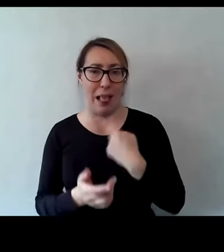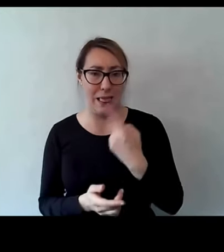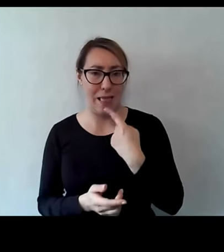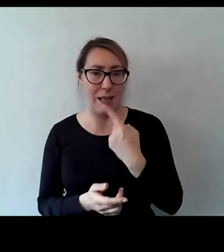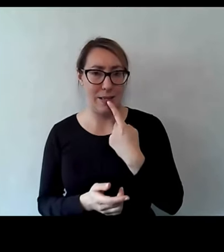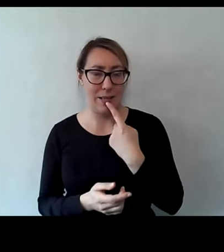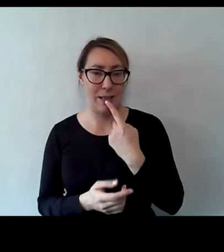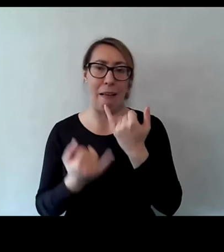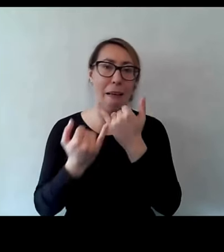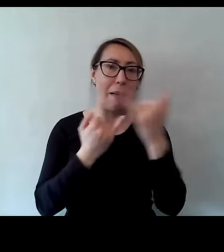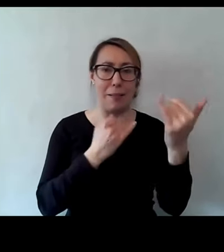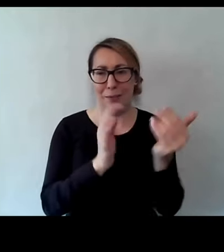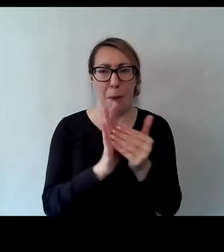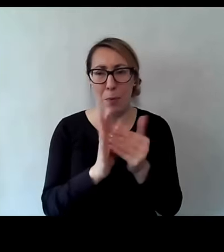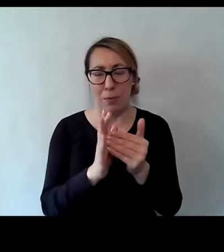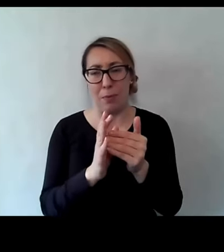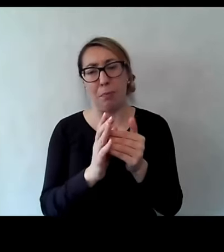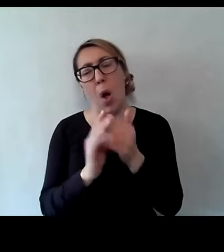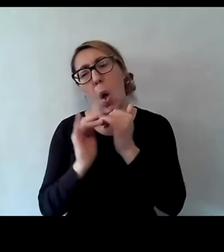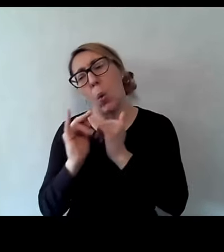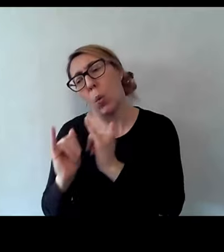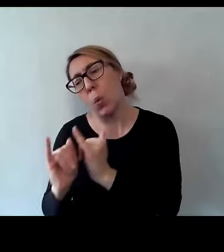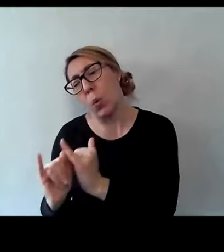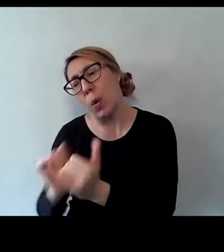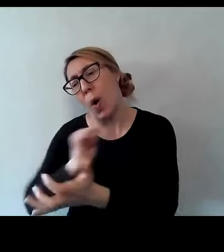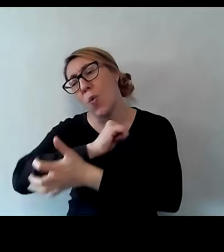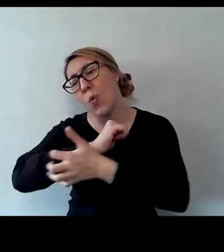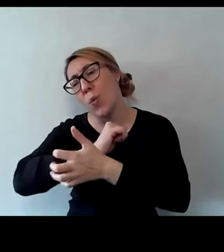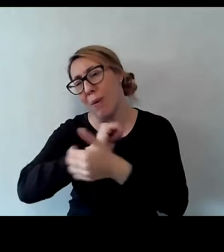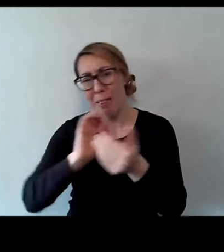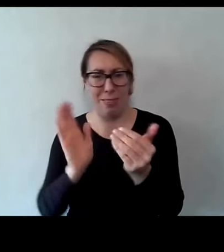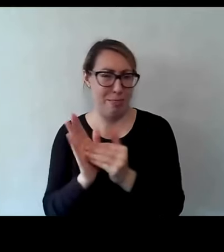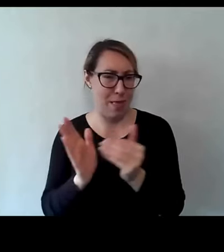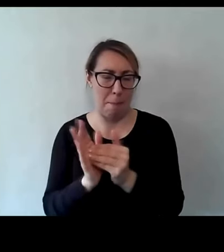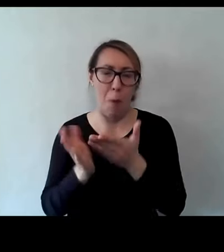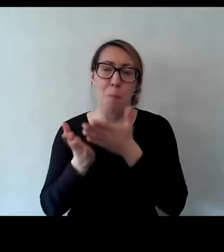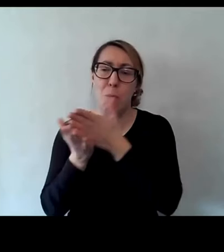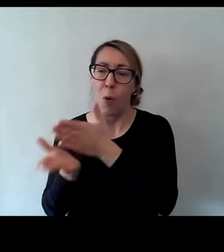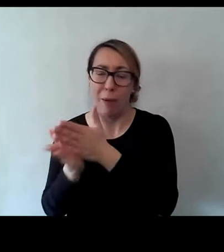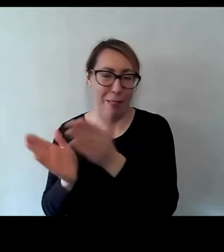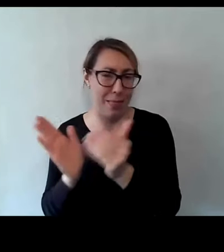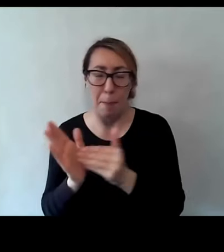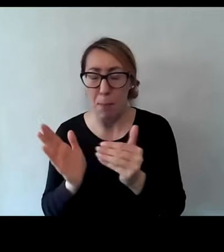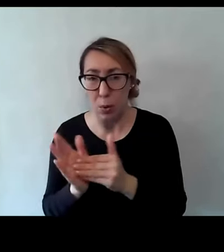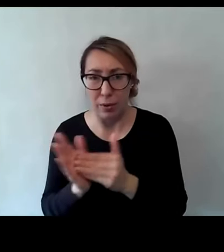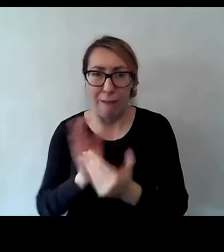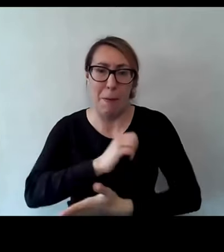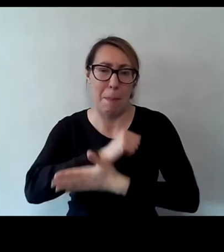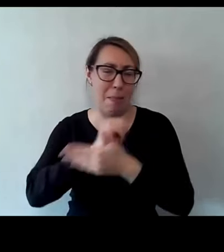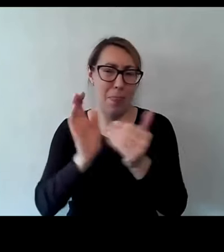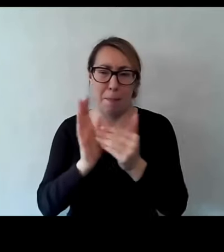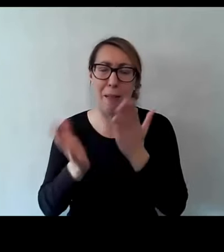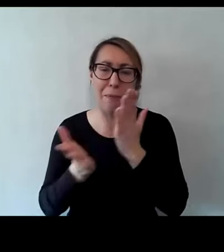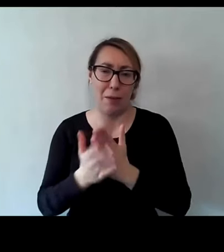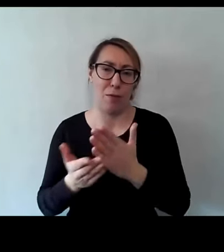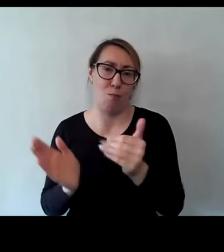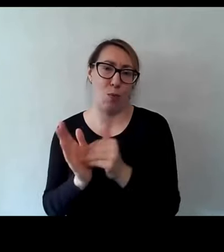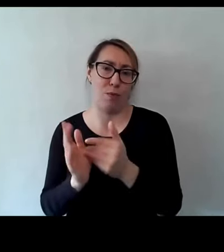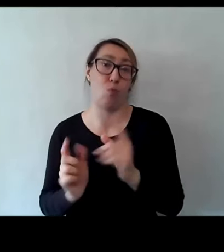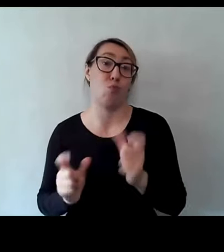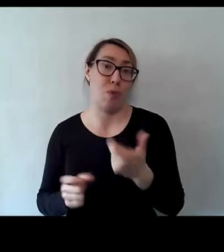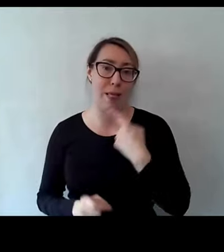potrzebuje litości, nie potrzebuje pomocy, nie potrzebuje wsparcia, potrzebuje języka